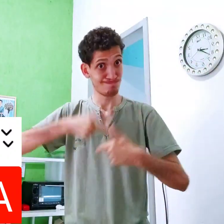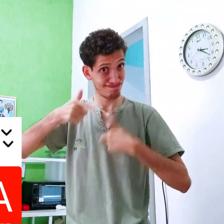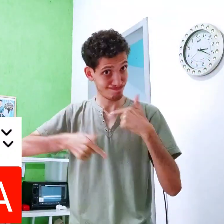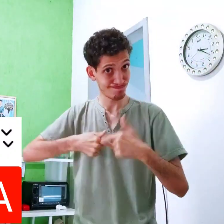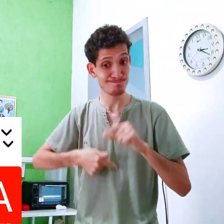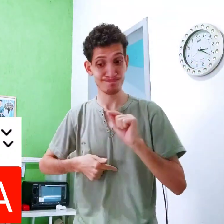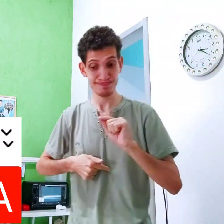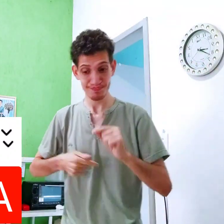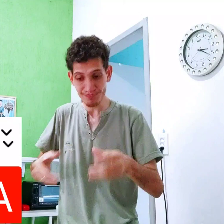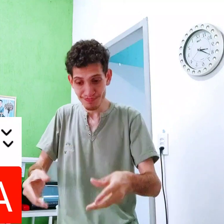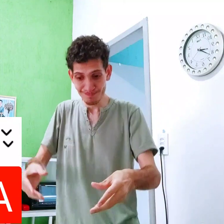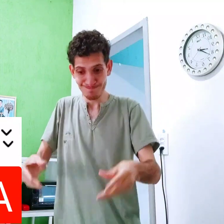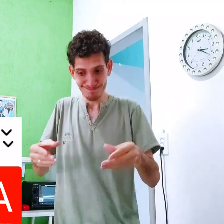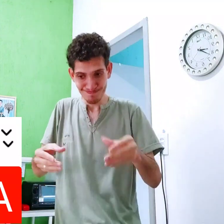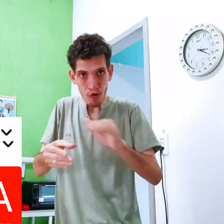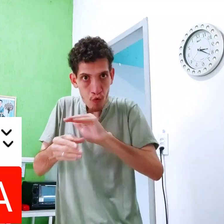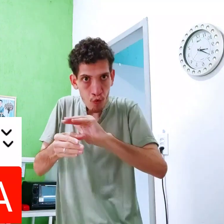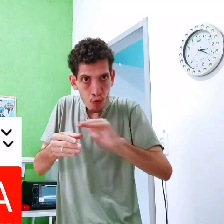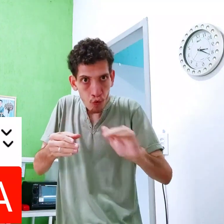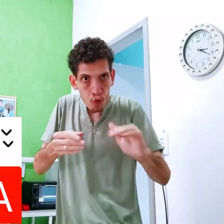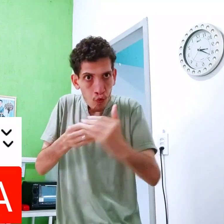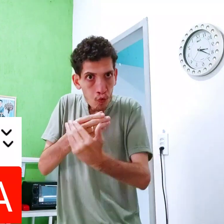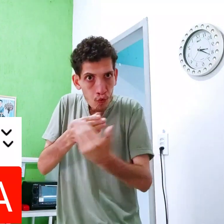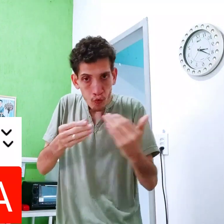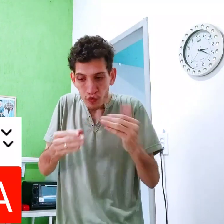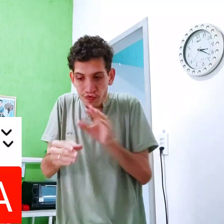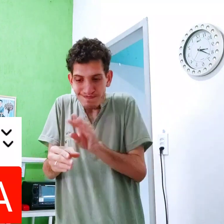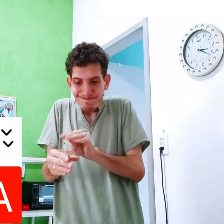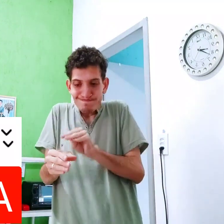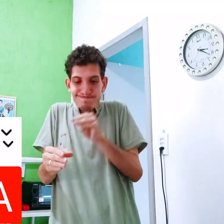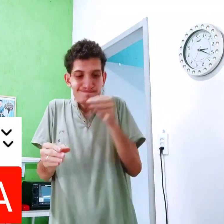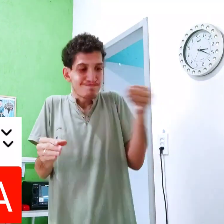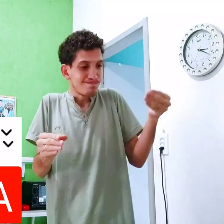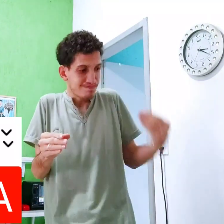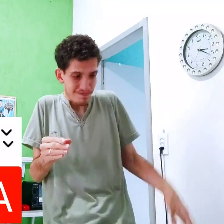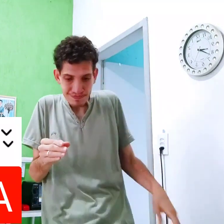Aí aqui o trabalho, o quê? Agora vai tirar a asca